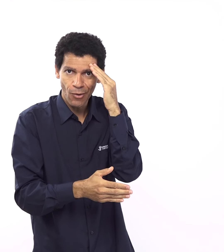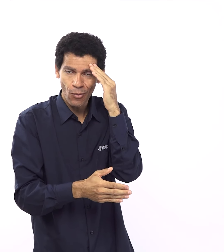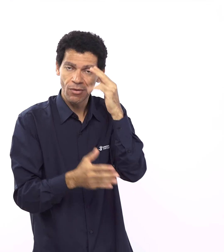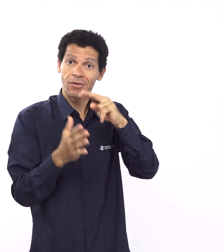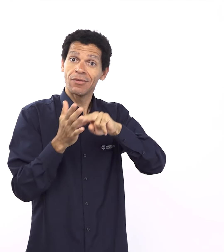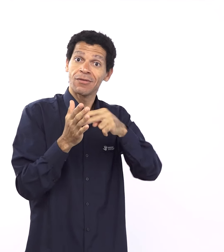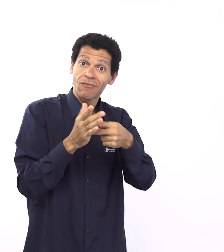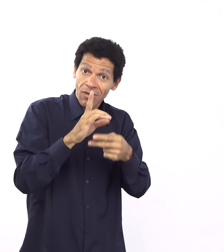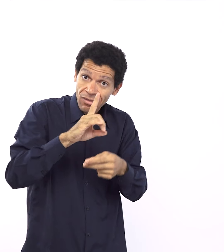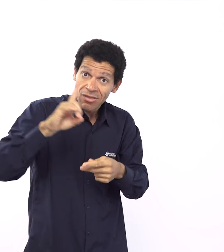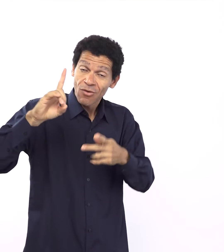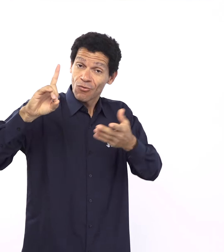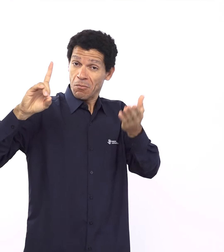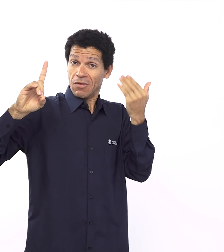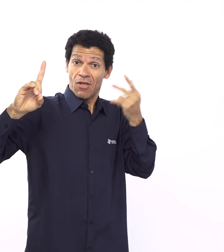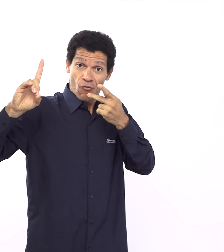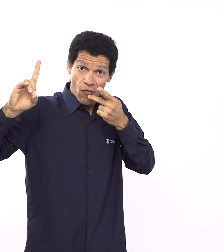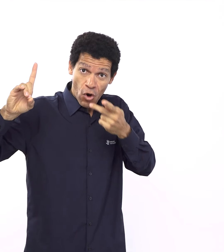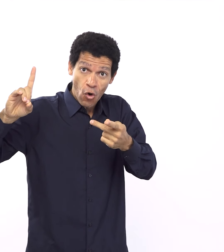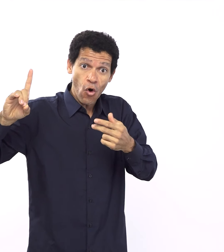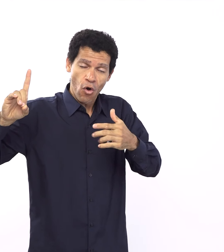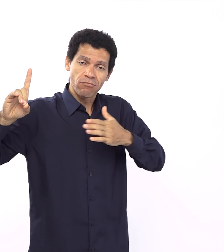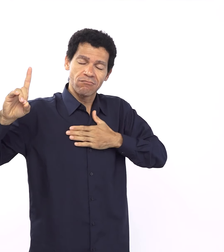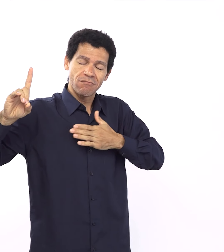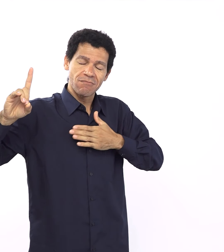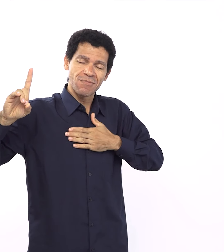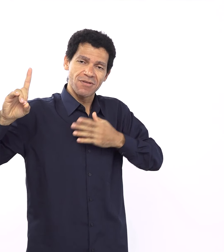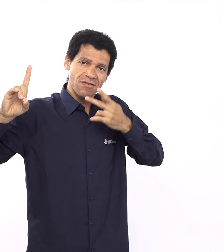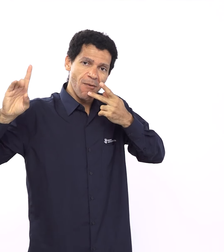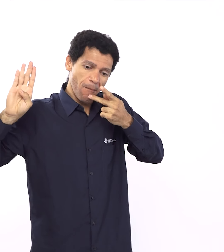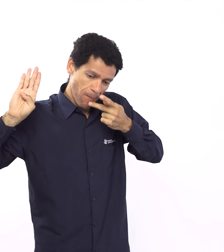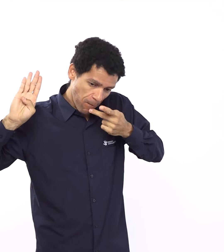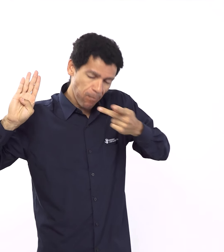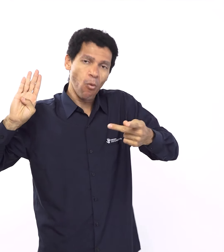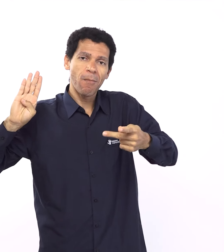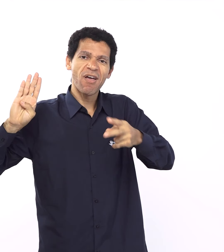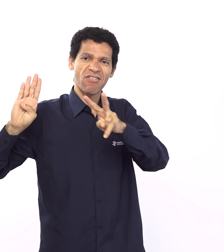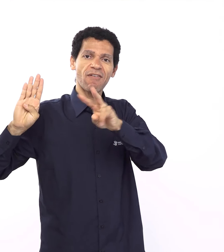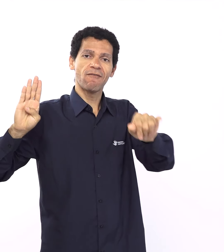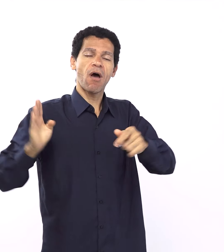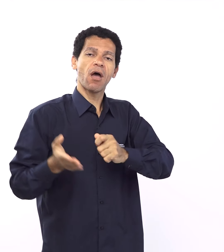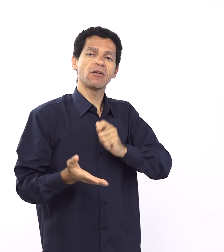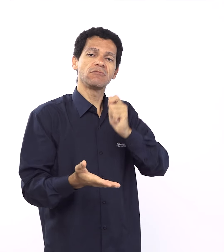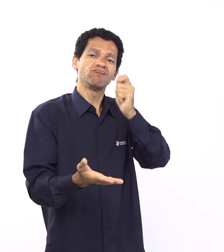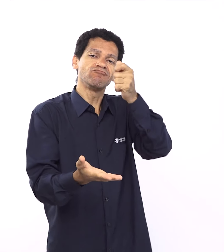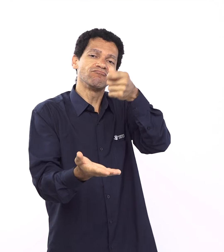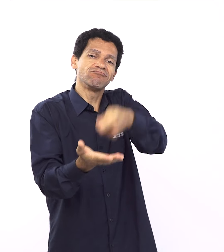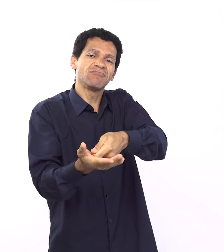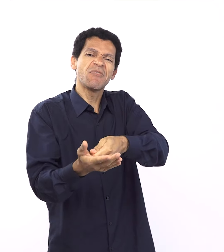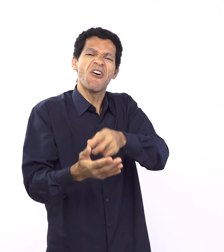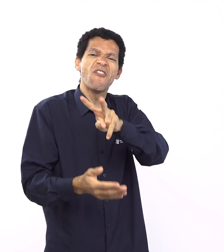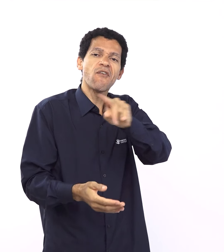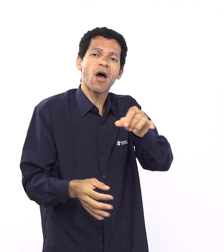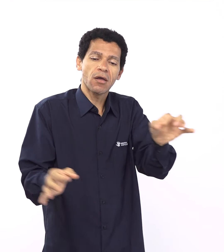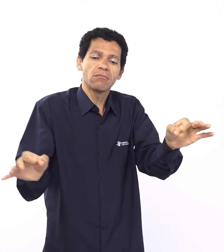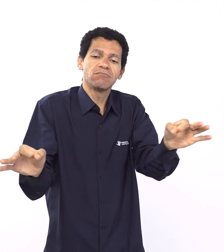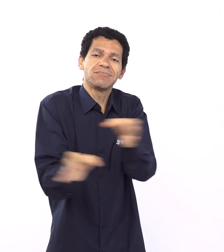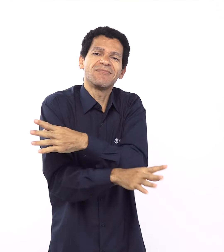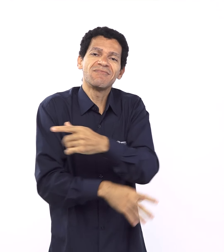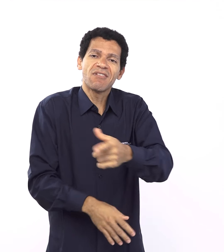promover um caminho de redenção, mas eu acho que à medida que as alianças vão acontecendo, a gente vai começando a perceber aspectos de Deus e essa